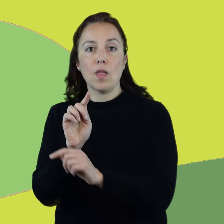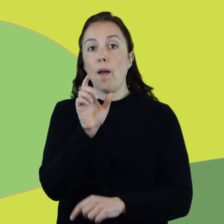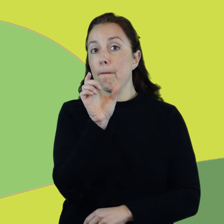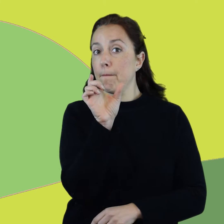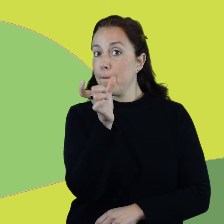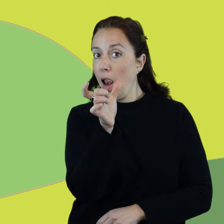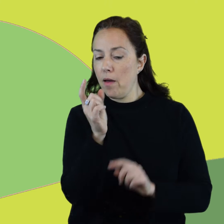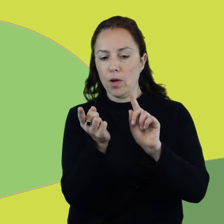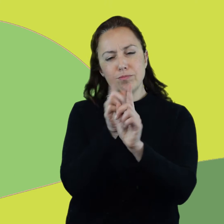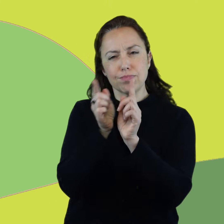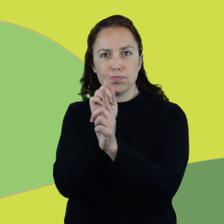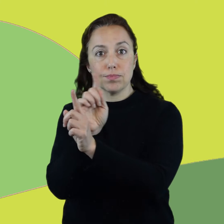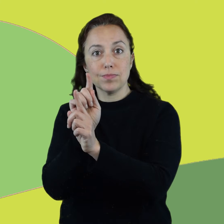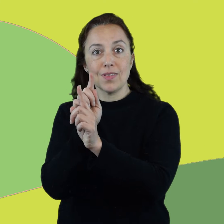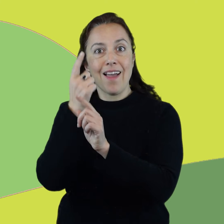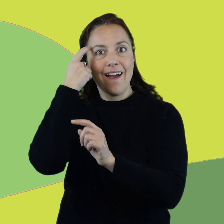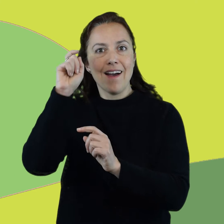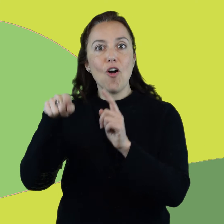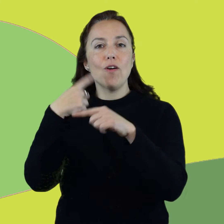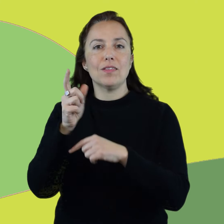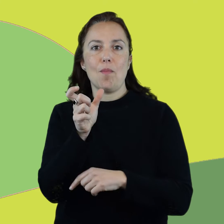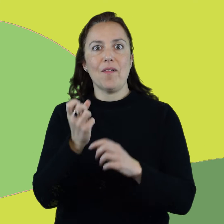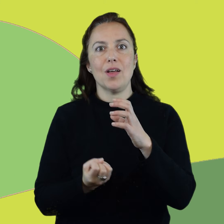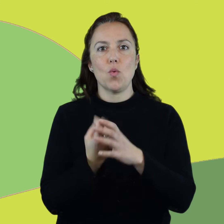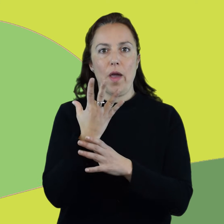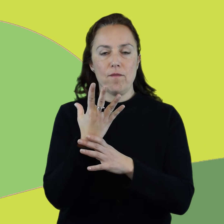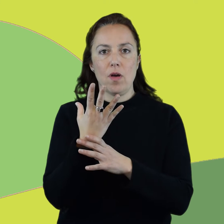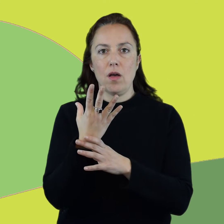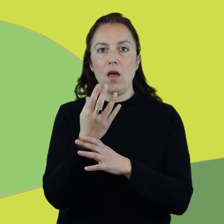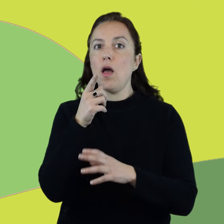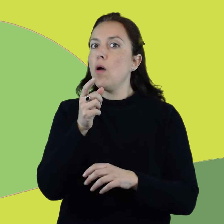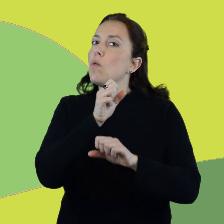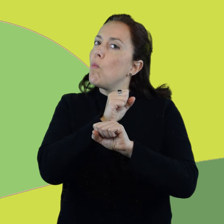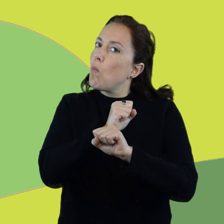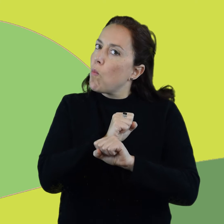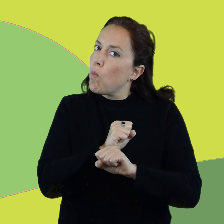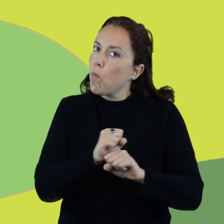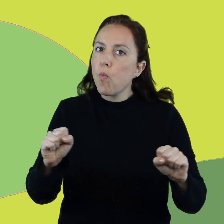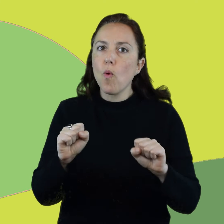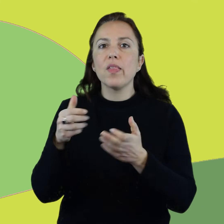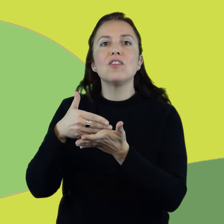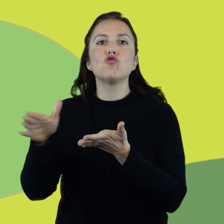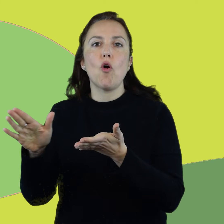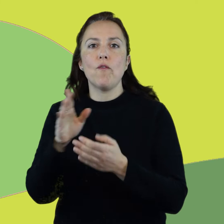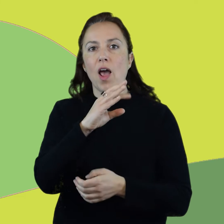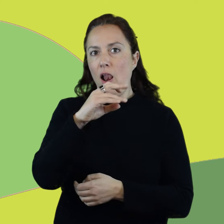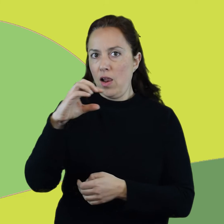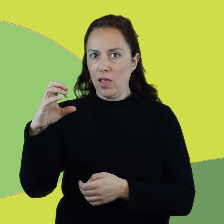para formar otra. No se puede dejar ninguna letra afuera.